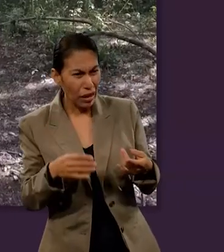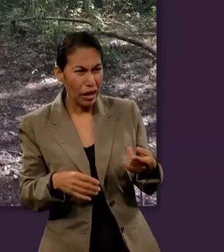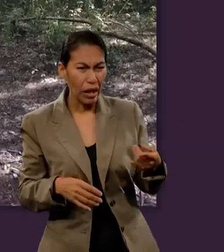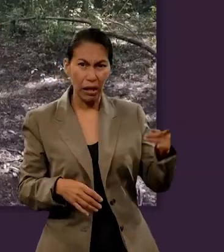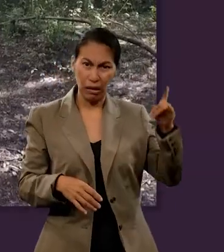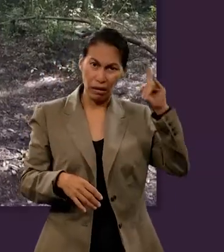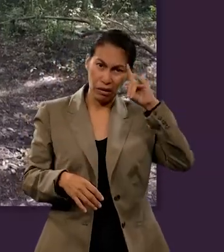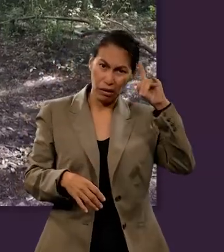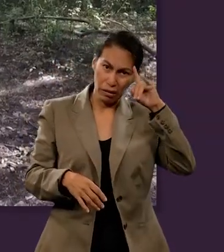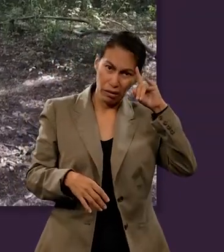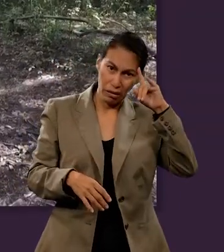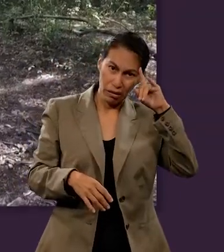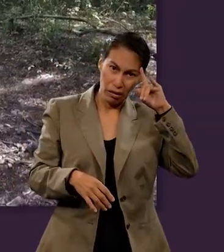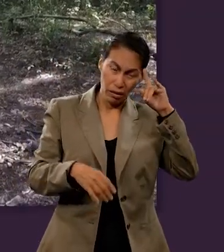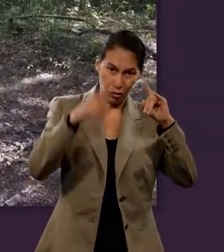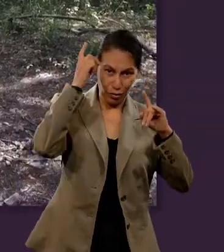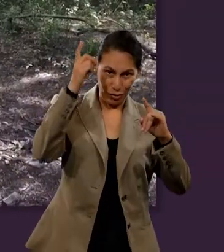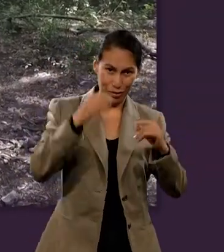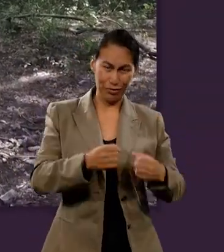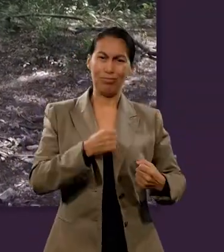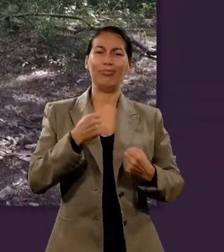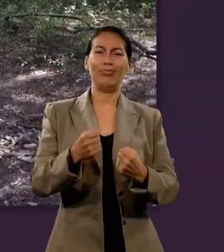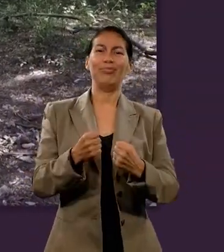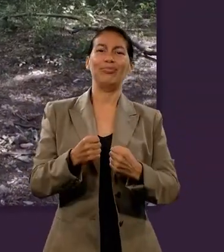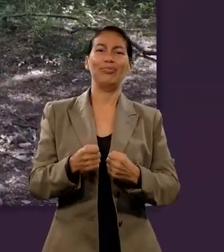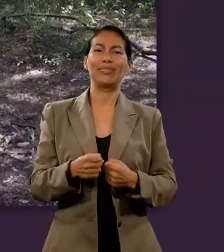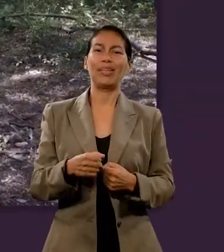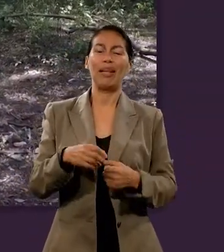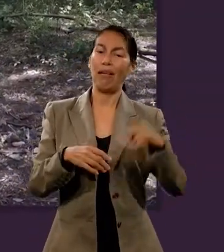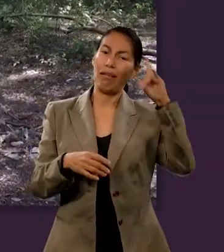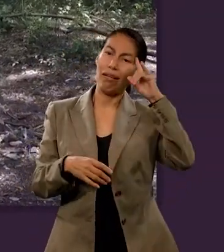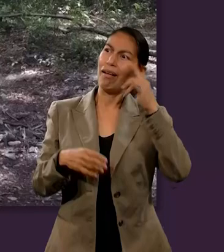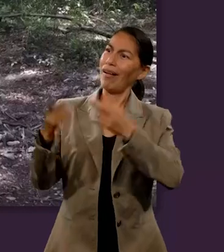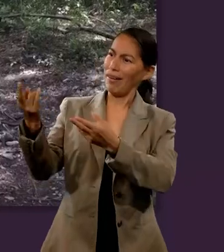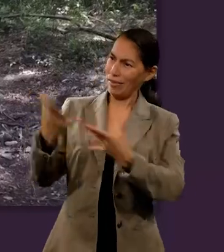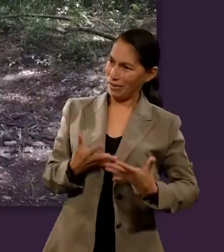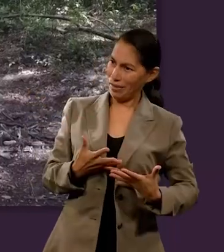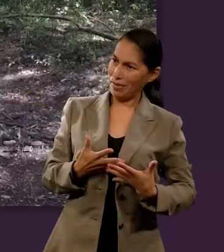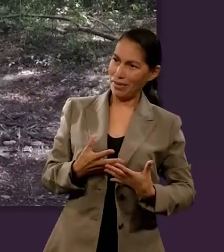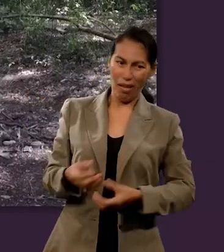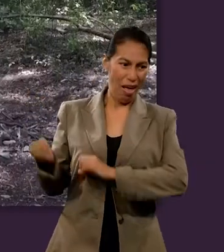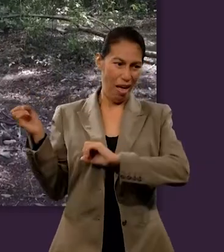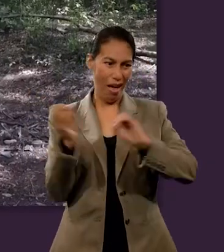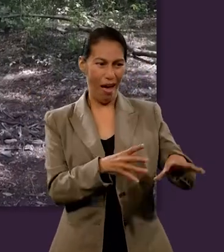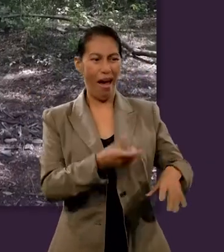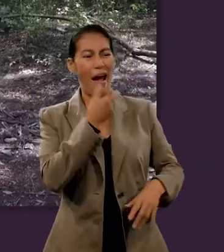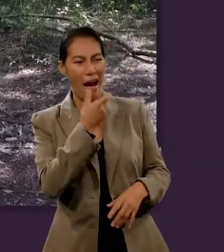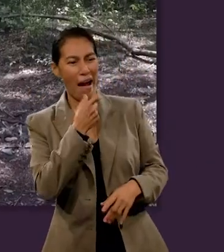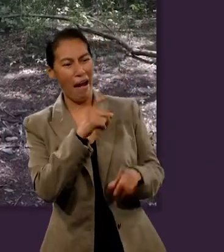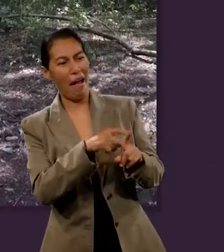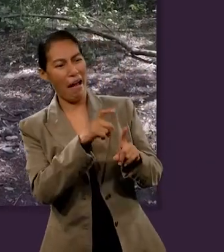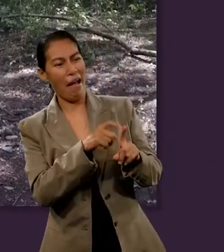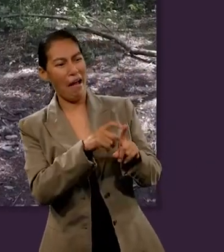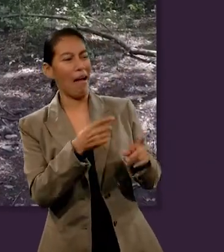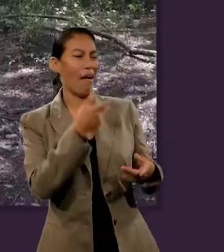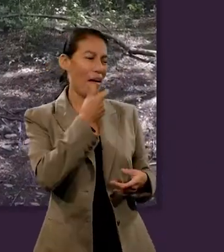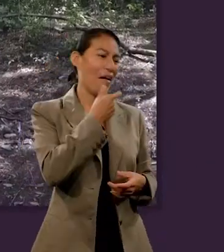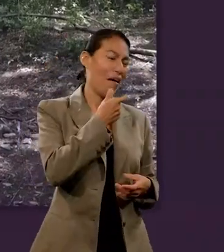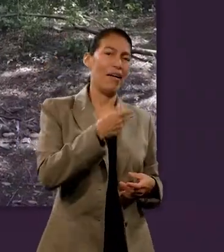En la gente, en el mundo, mucha gente piensa que el diablo es el gerente del infierno. Si tú eres mandado al infierno, pues